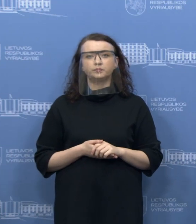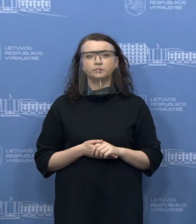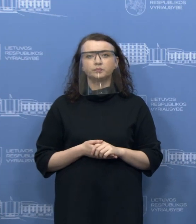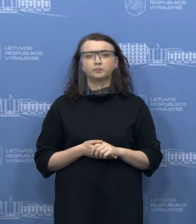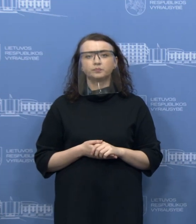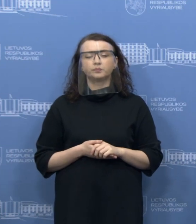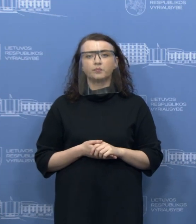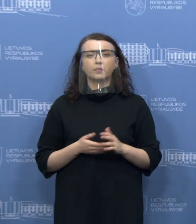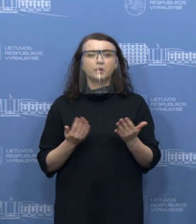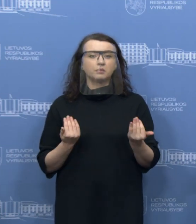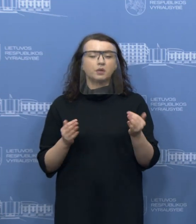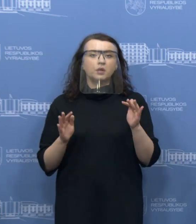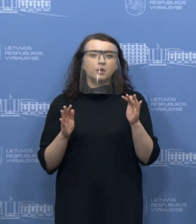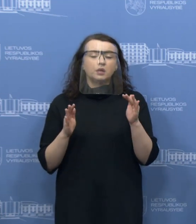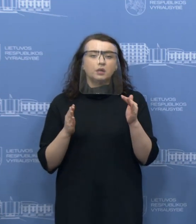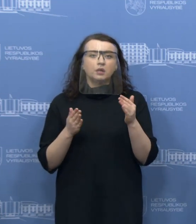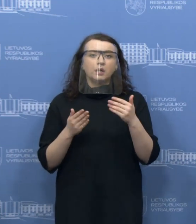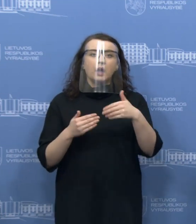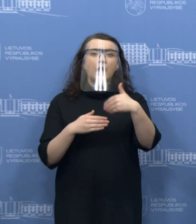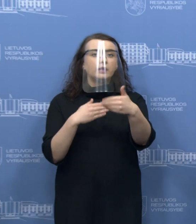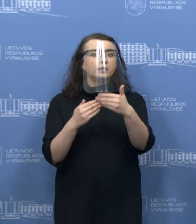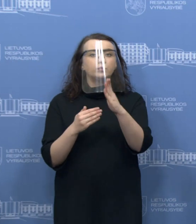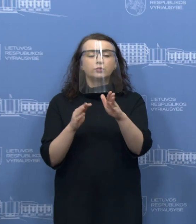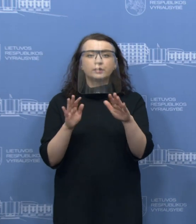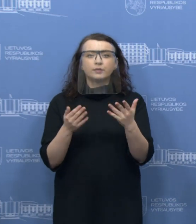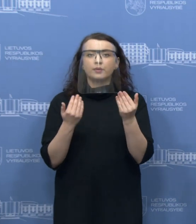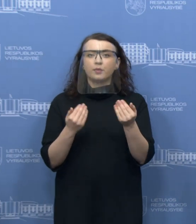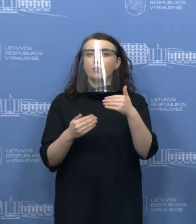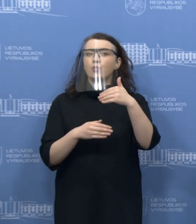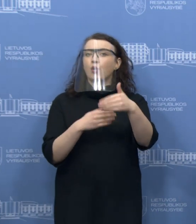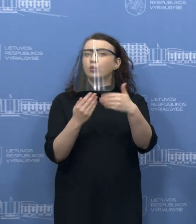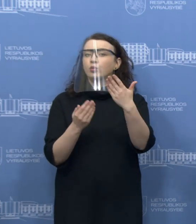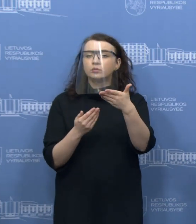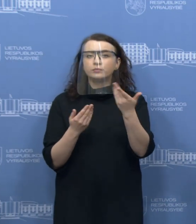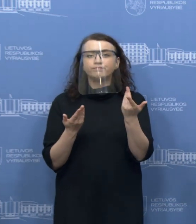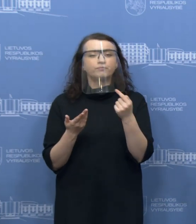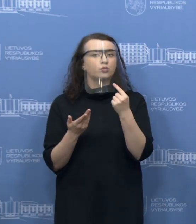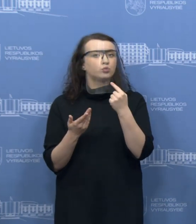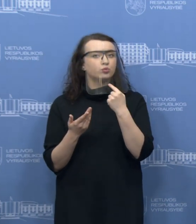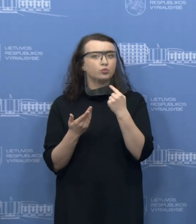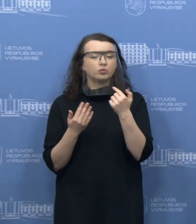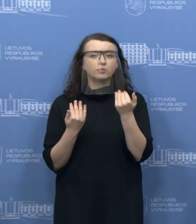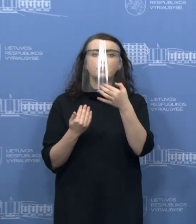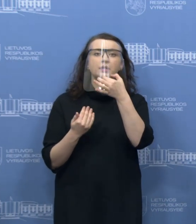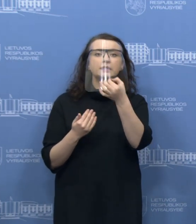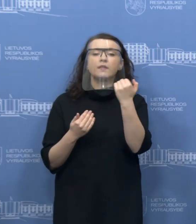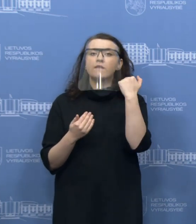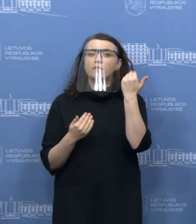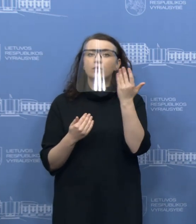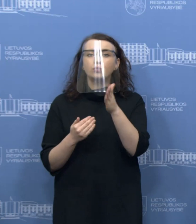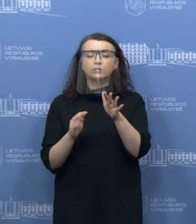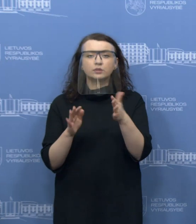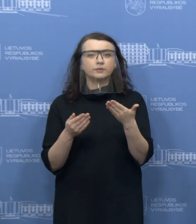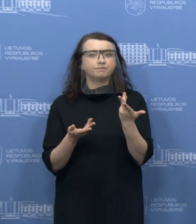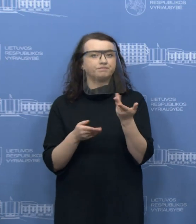Na, kalbant apie prognozas, tai tikrai šiuo metu prognozuoti yra ypatingai sunku. Visai neseniai finansų